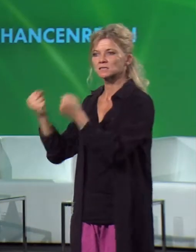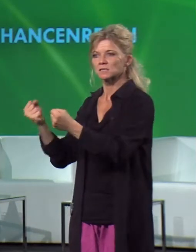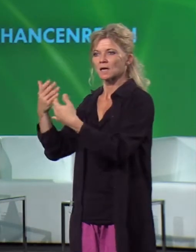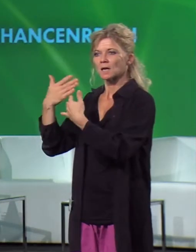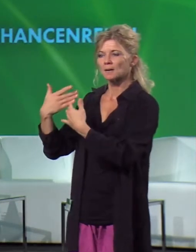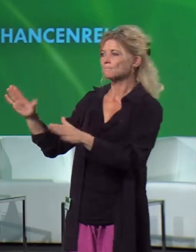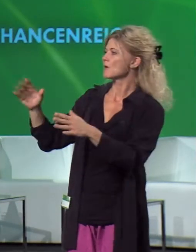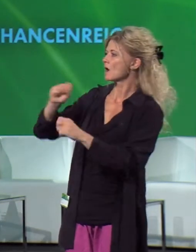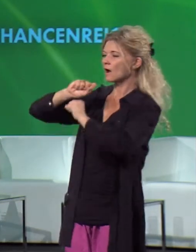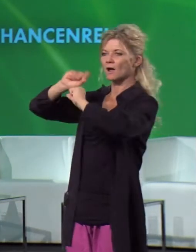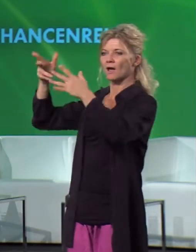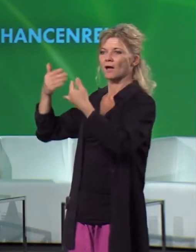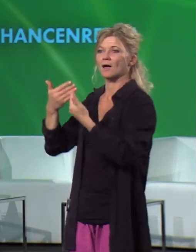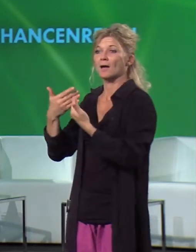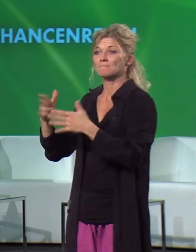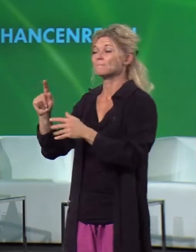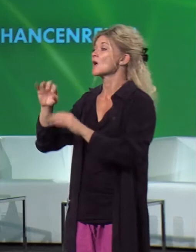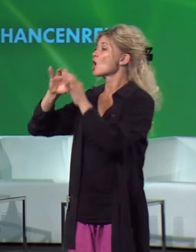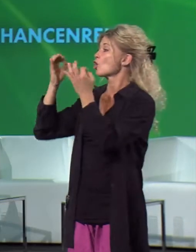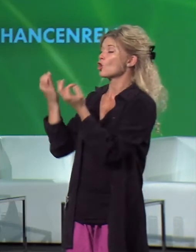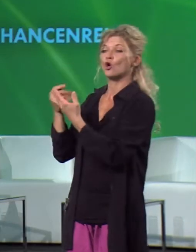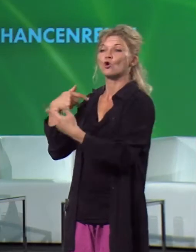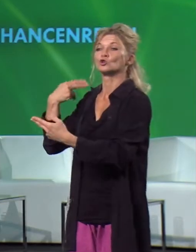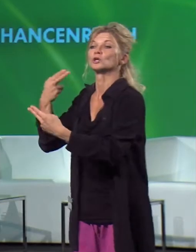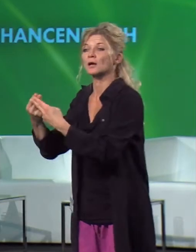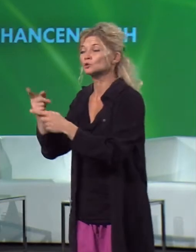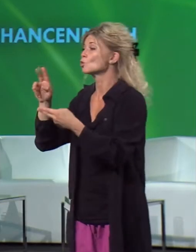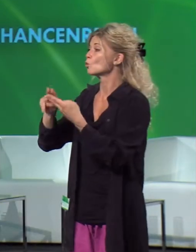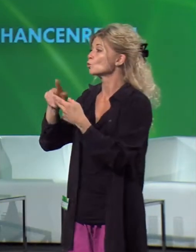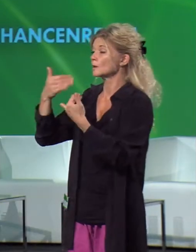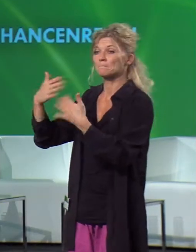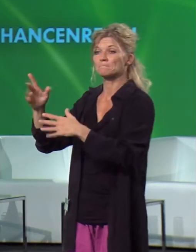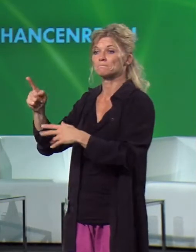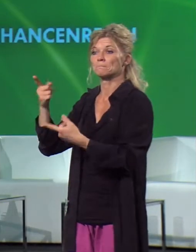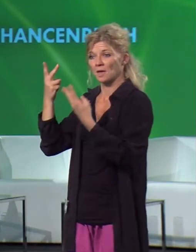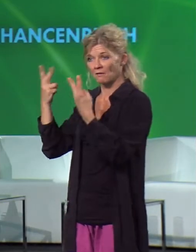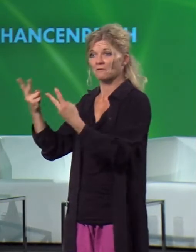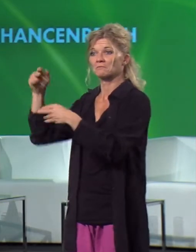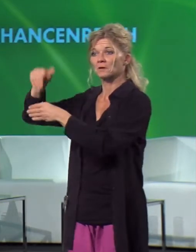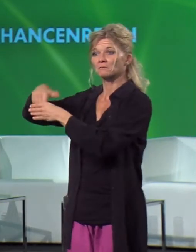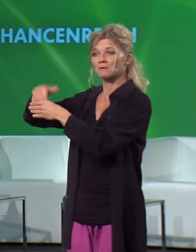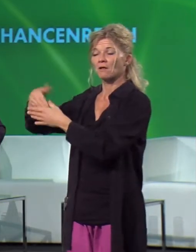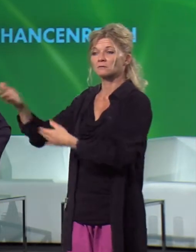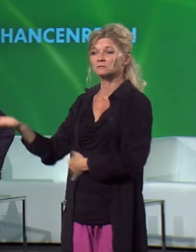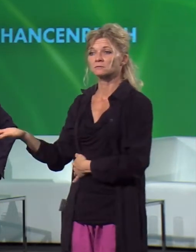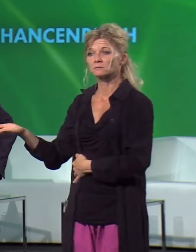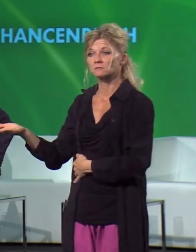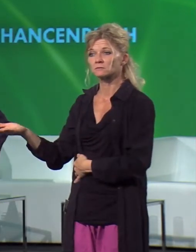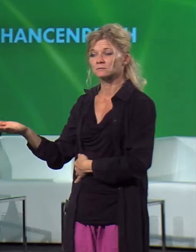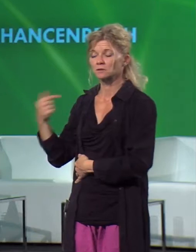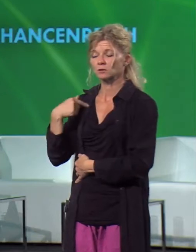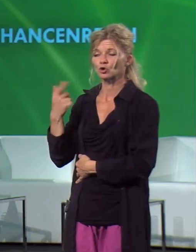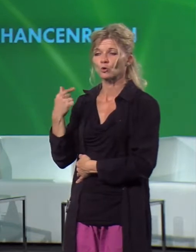angemessene und der der ökonomisch effektivere sogar ist, was ich noch kurz beschreiben werde.